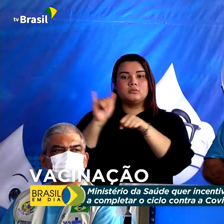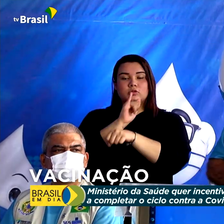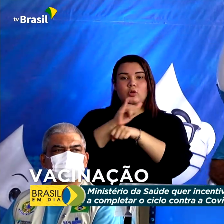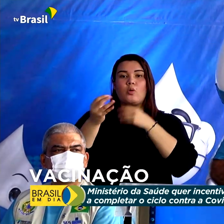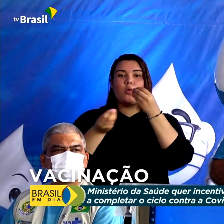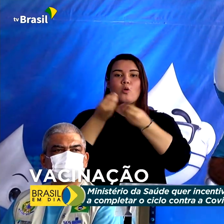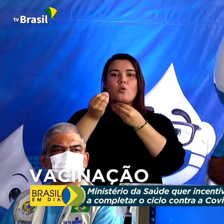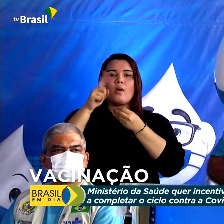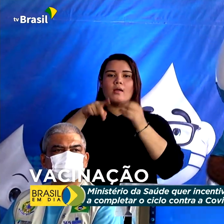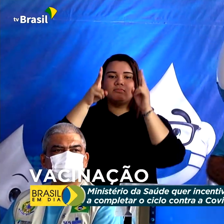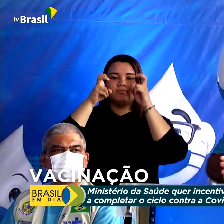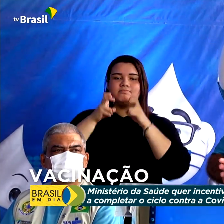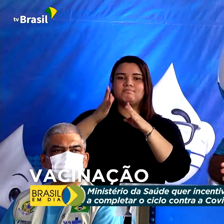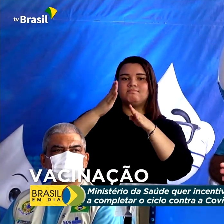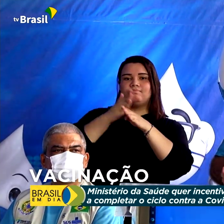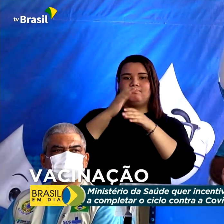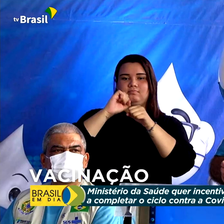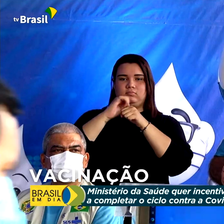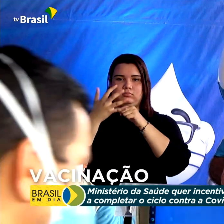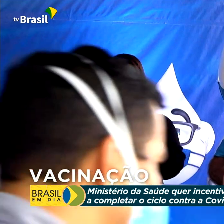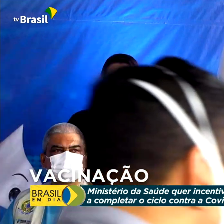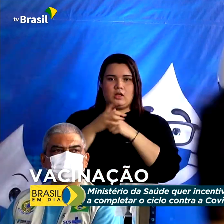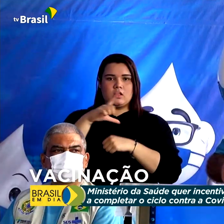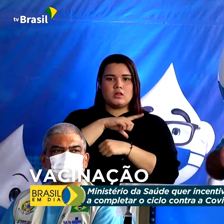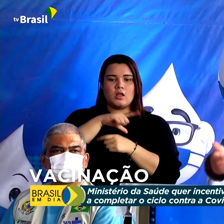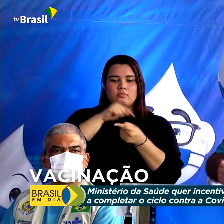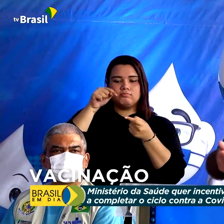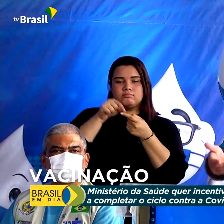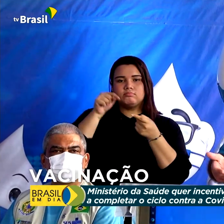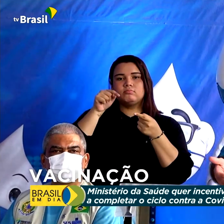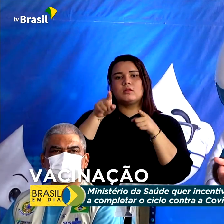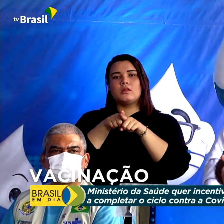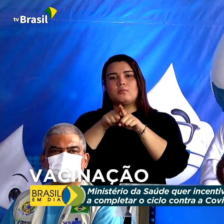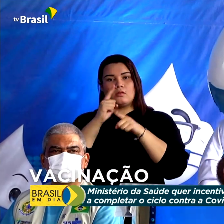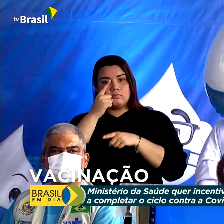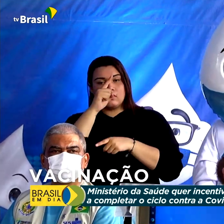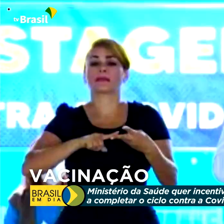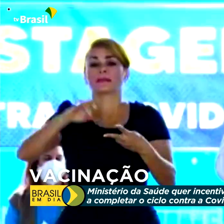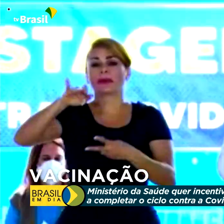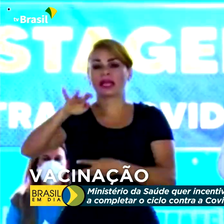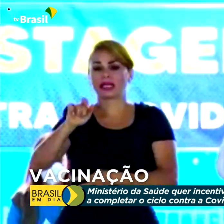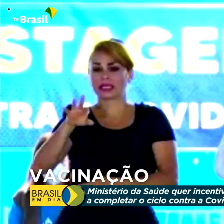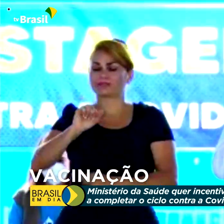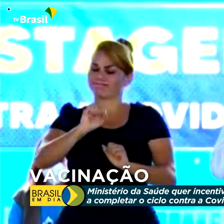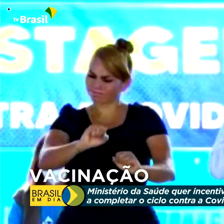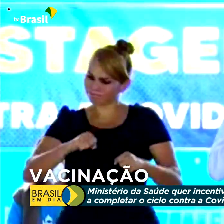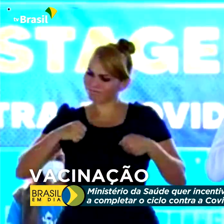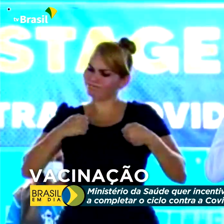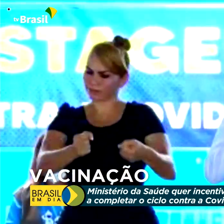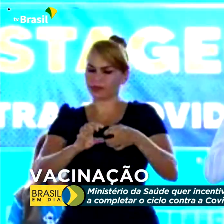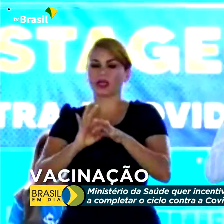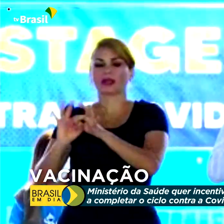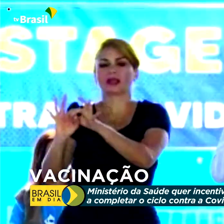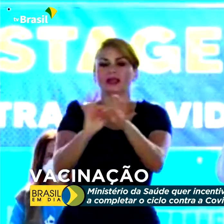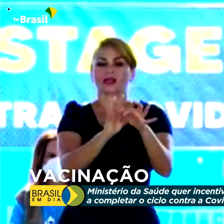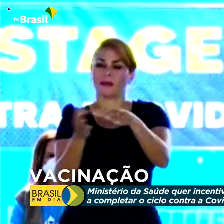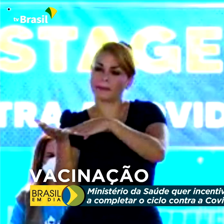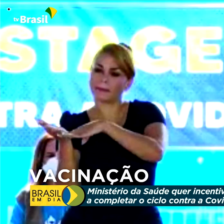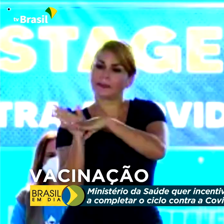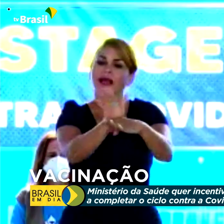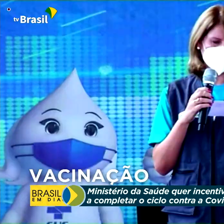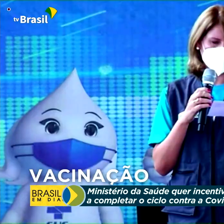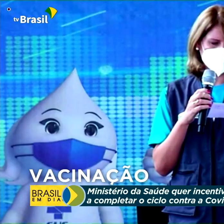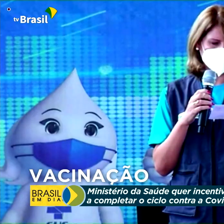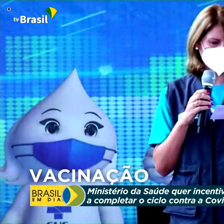testagem. Os testes hoje têm uma tecnologia mais avançada. Secretários do Ministério da Saúde também